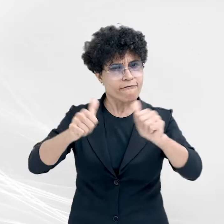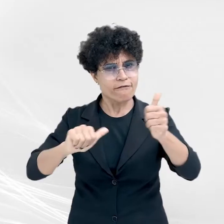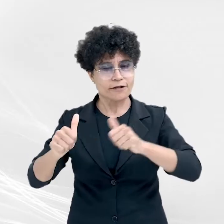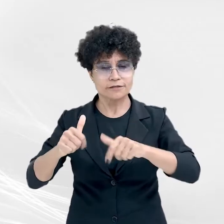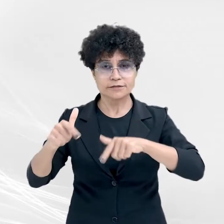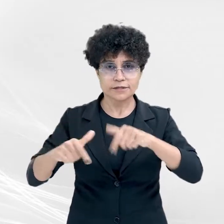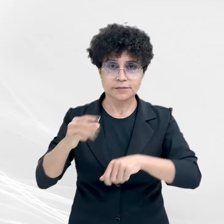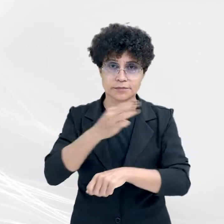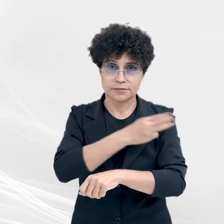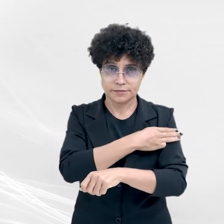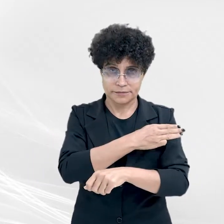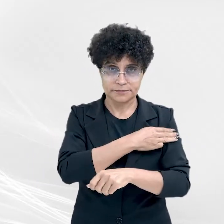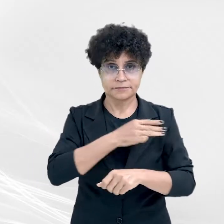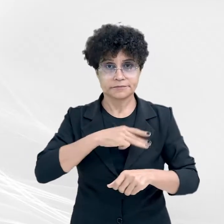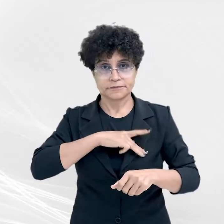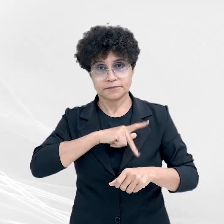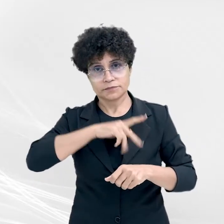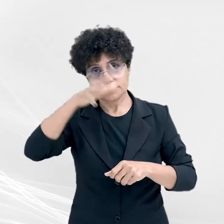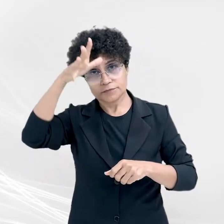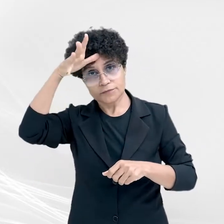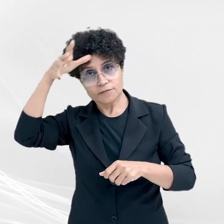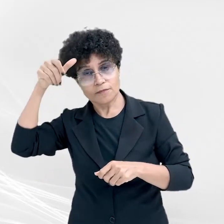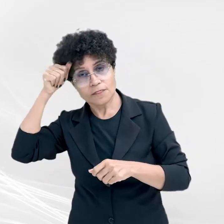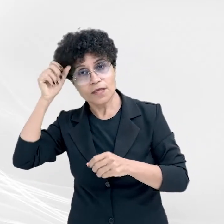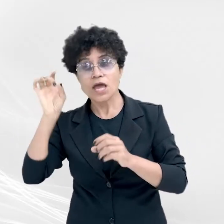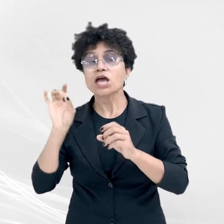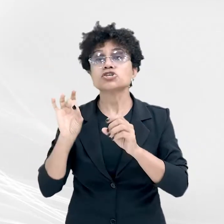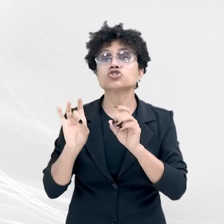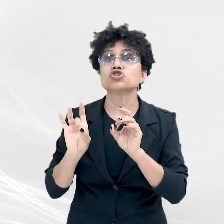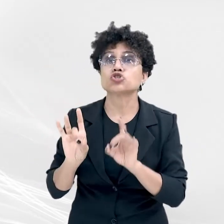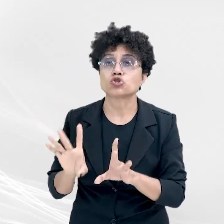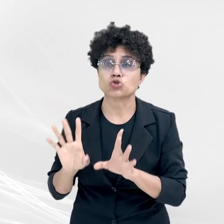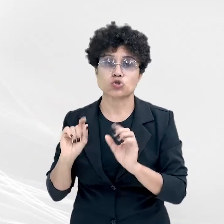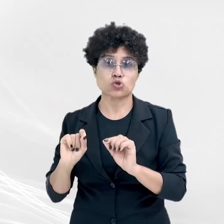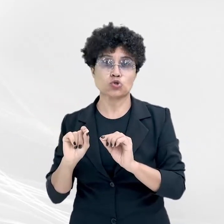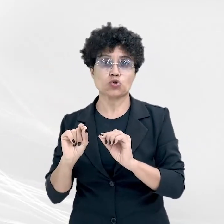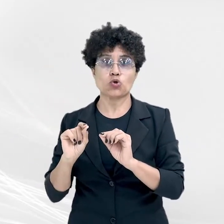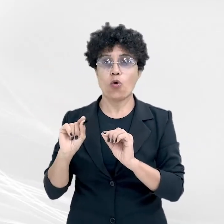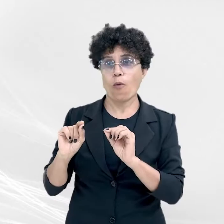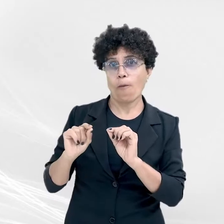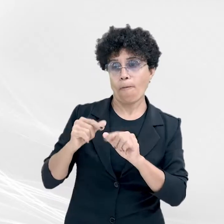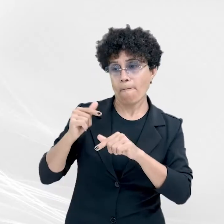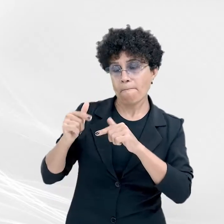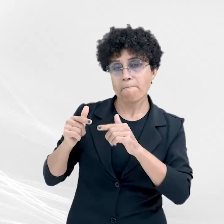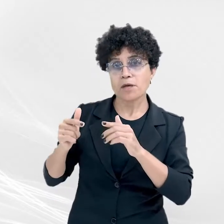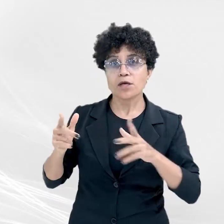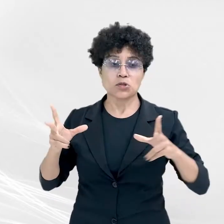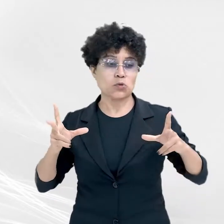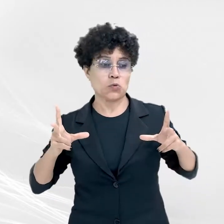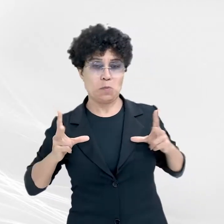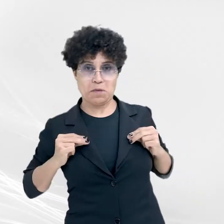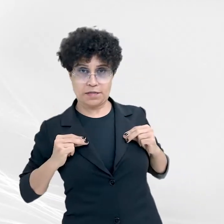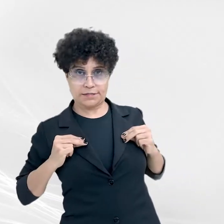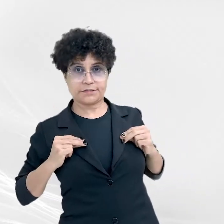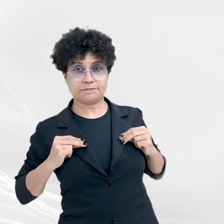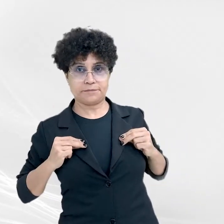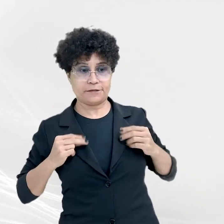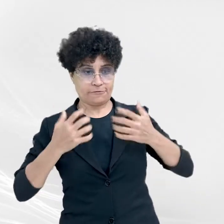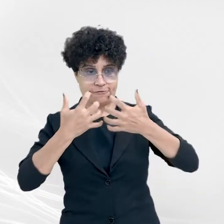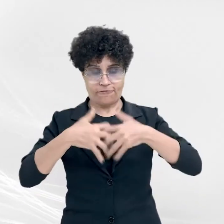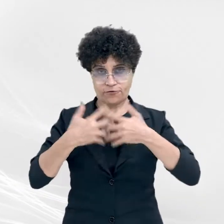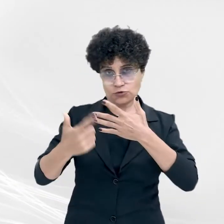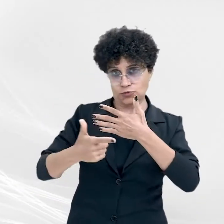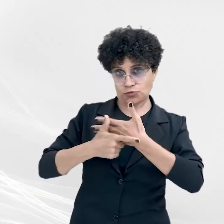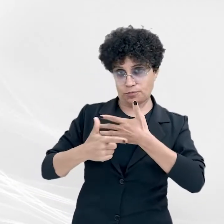membros do MPMT não giram em torno somente da aferição do merecimento funcional, embora